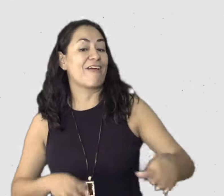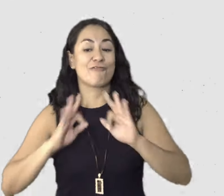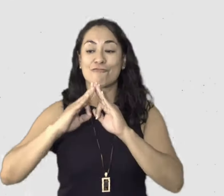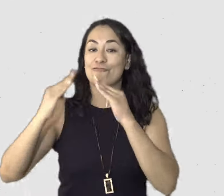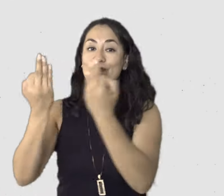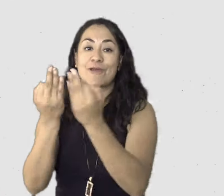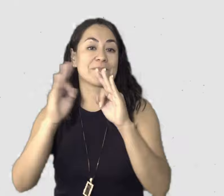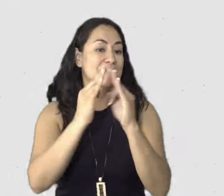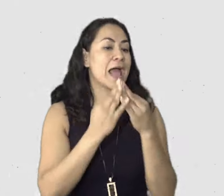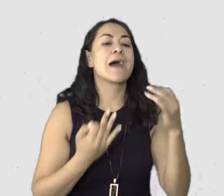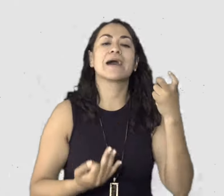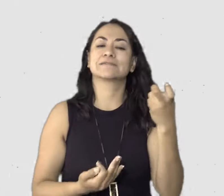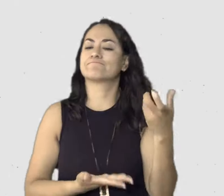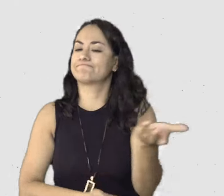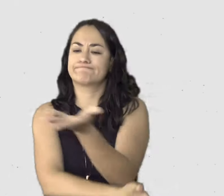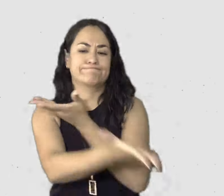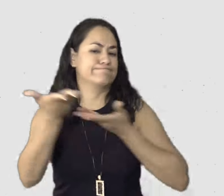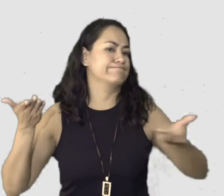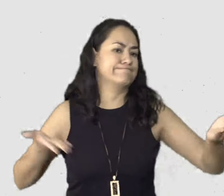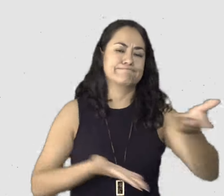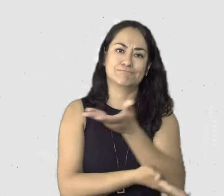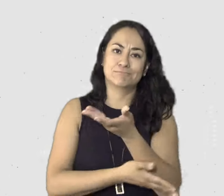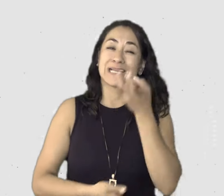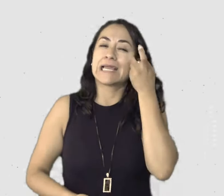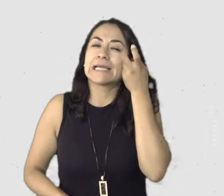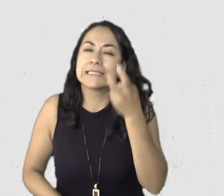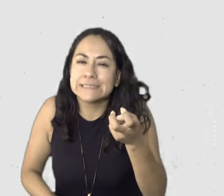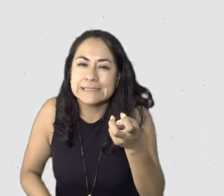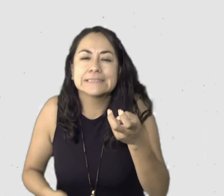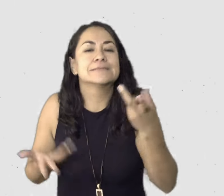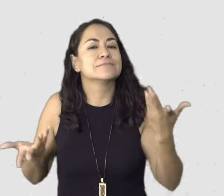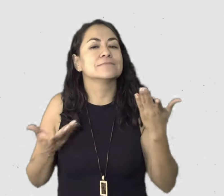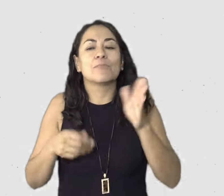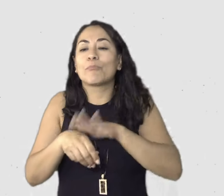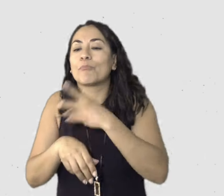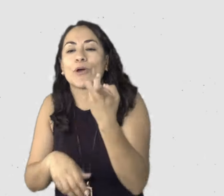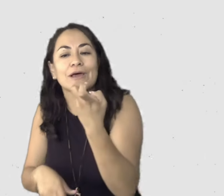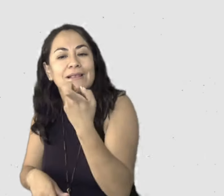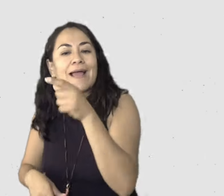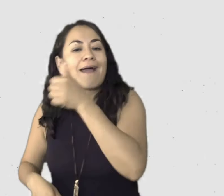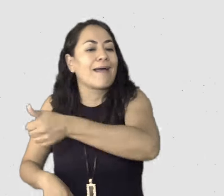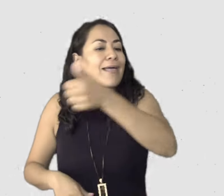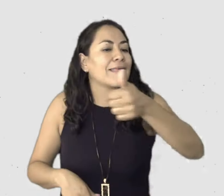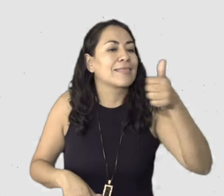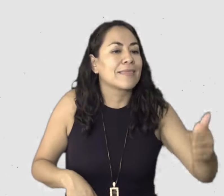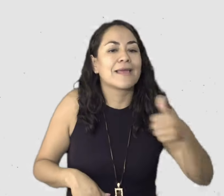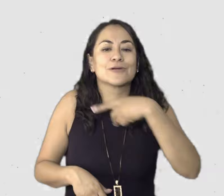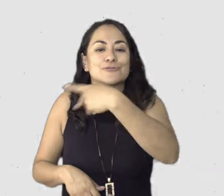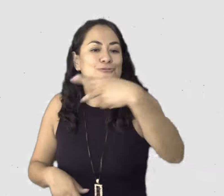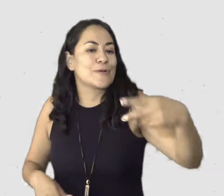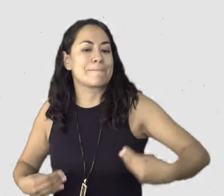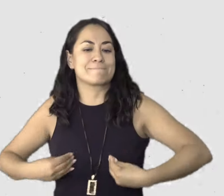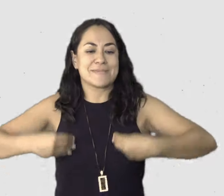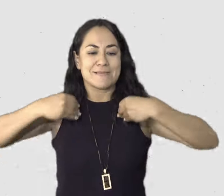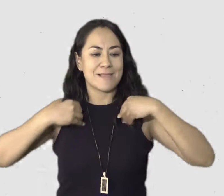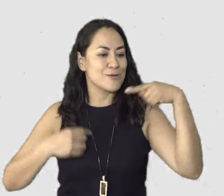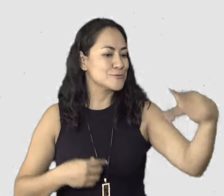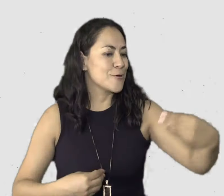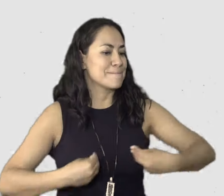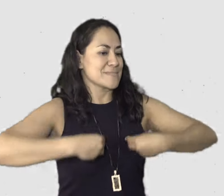que ha sido un regalo enorme que nos trajeron nuestros hijos. Pues somos conscientes de las cosas que vamos viviendo porque las vamos compartiendo y las y las